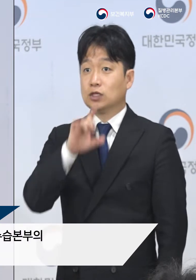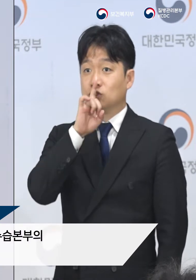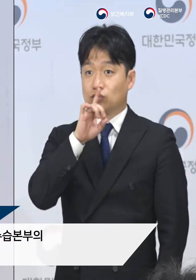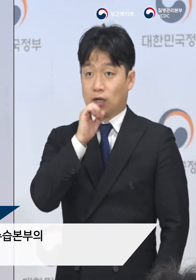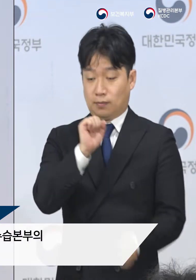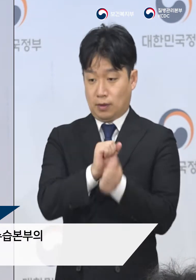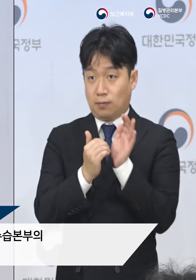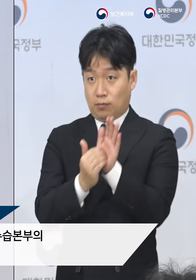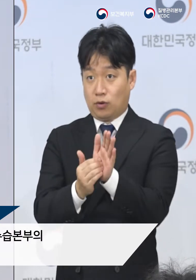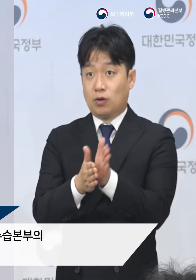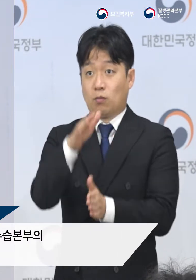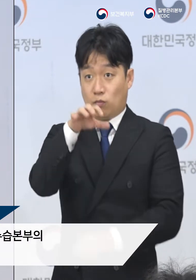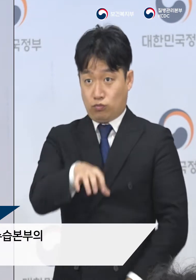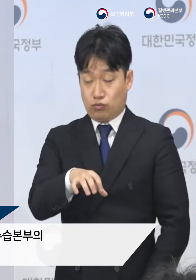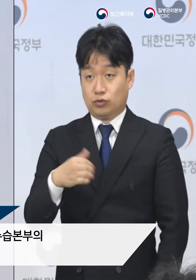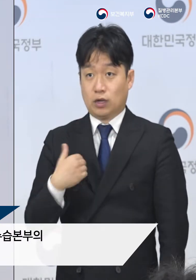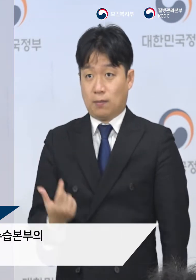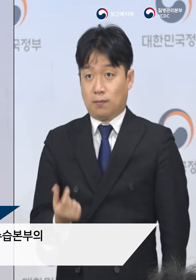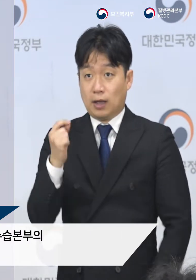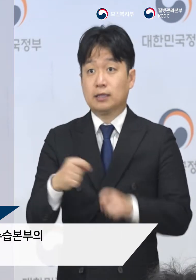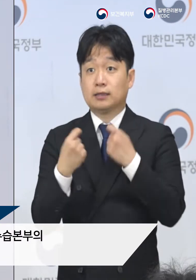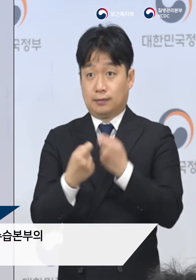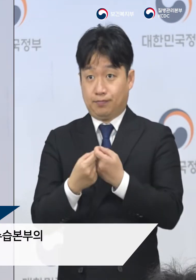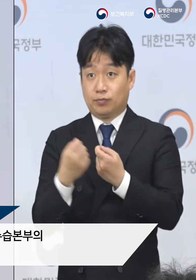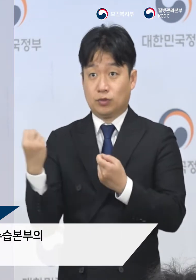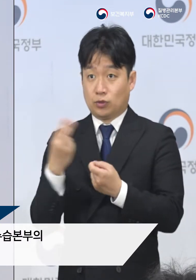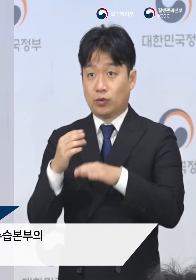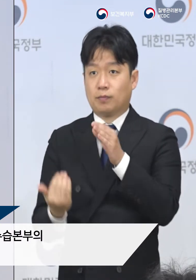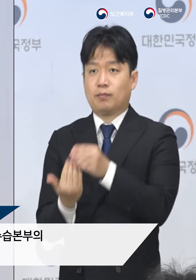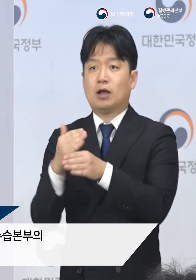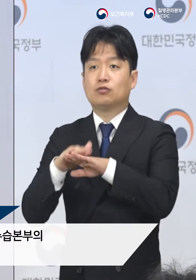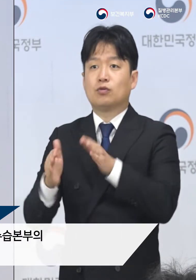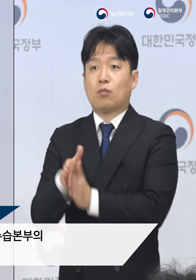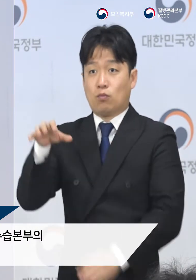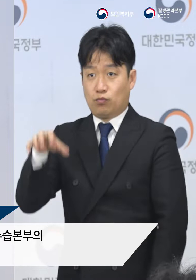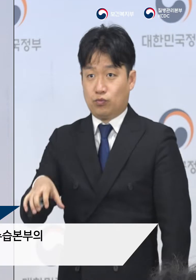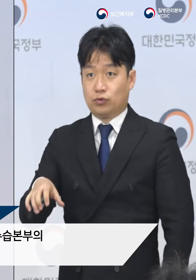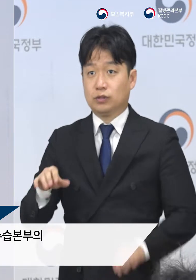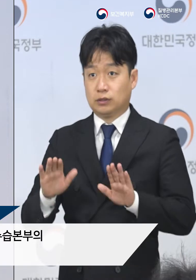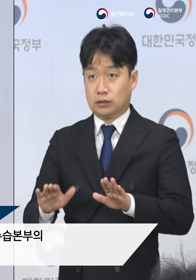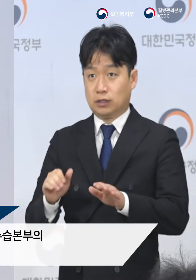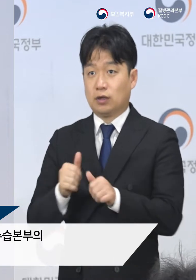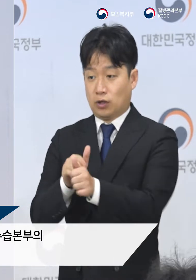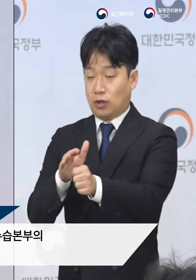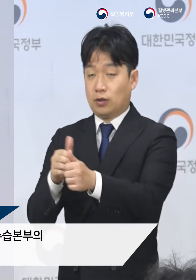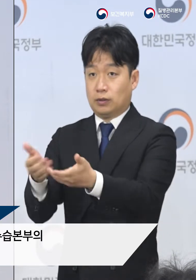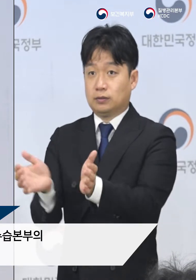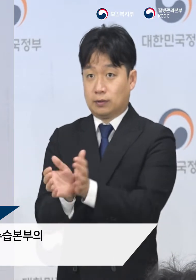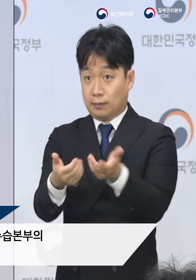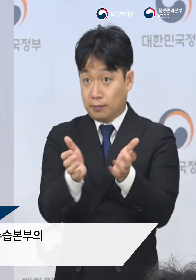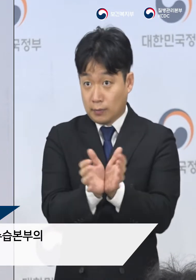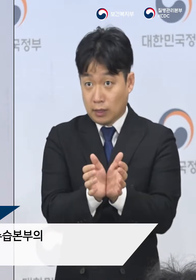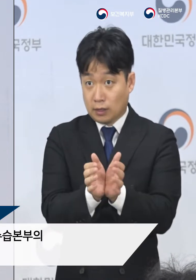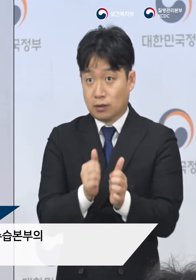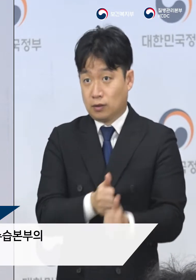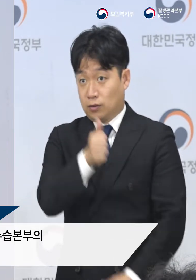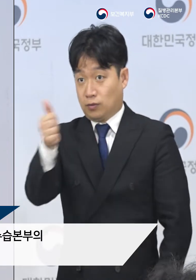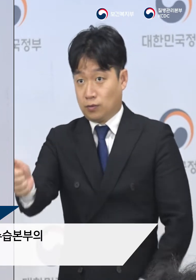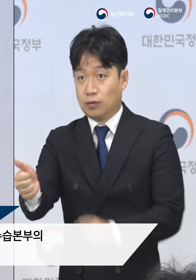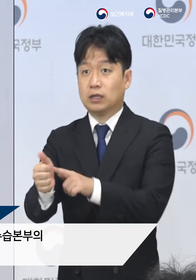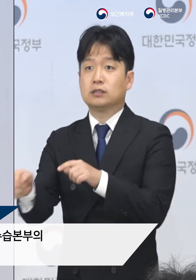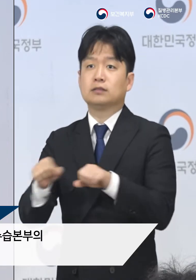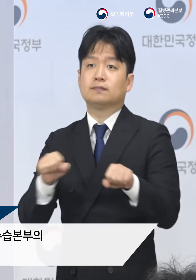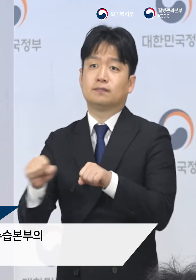중앙방역대책본부의 적각 대응팀 그리고 중앙사고수습본부의 현장 대응팀 등 방역당국이